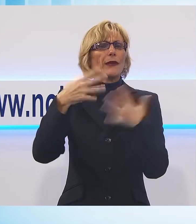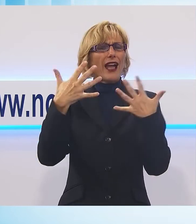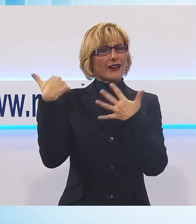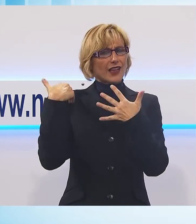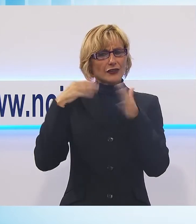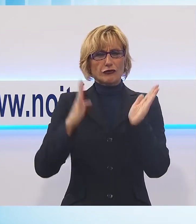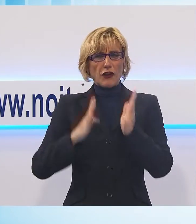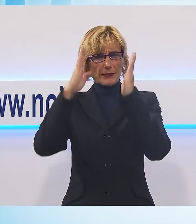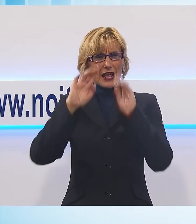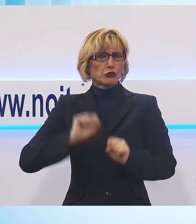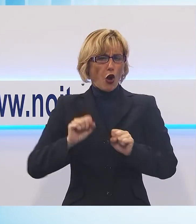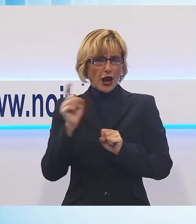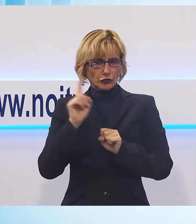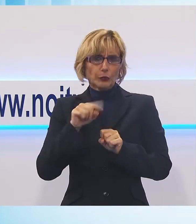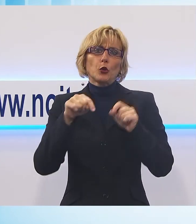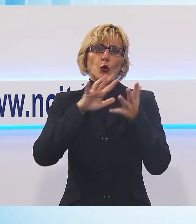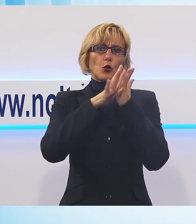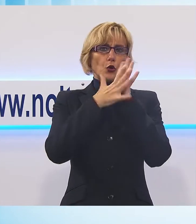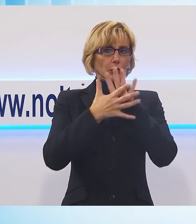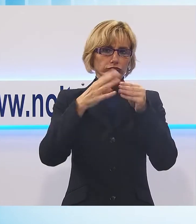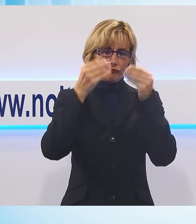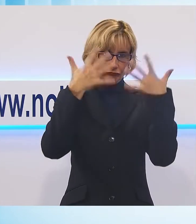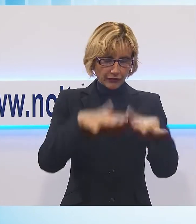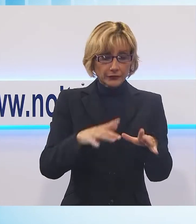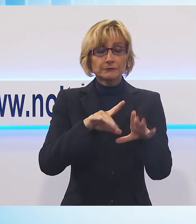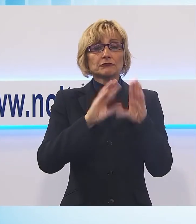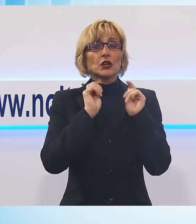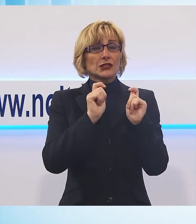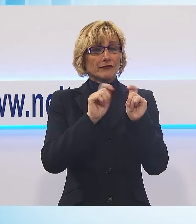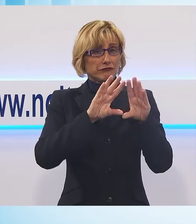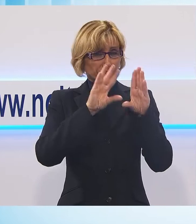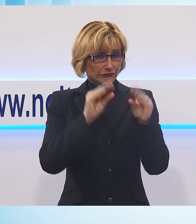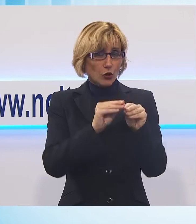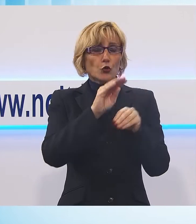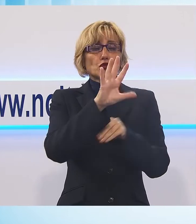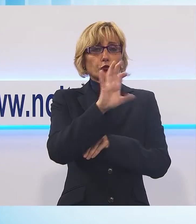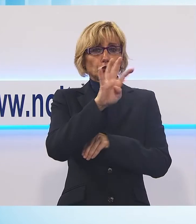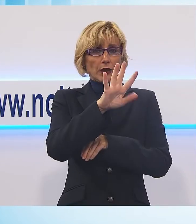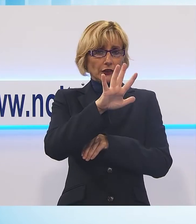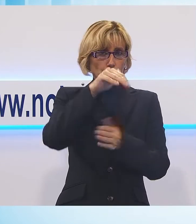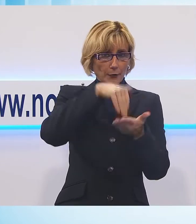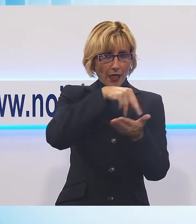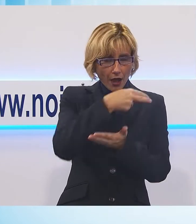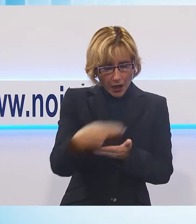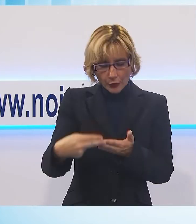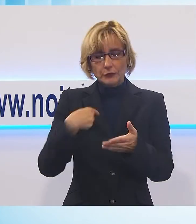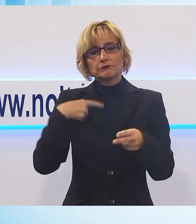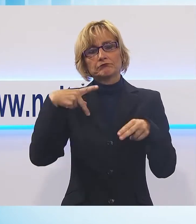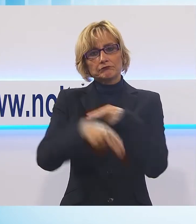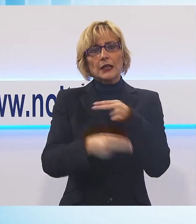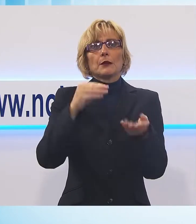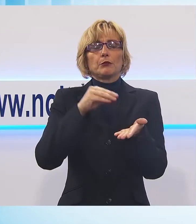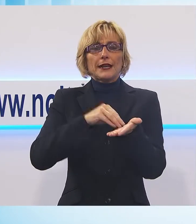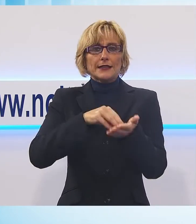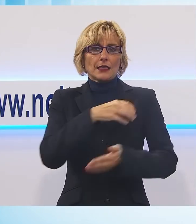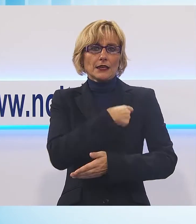L'investimento di Palazzo Ducale è stato complessivamente di 545.000 euro Al taglio del nastro erano presenti il sindaco di Lucca